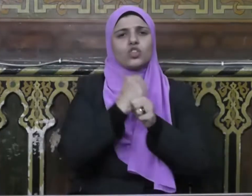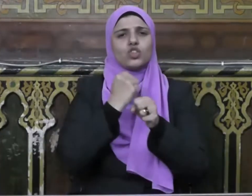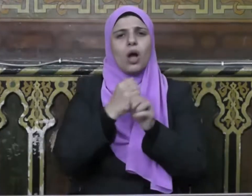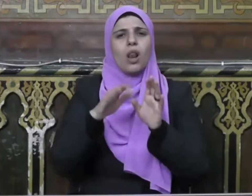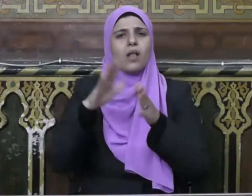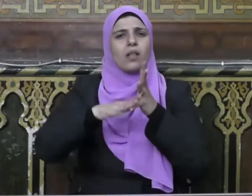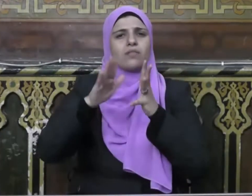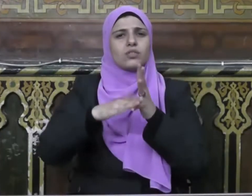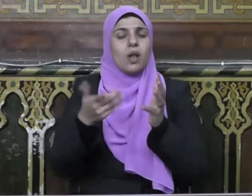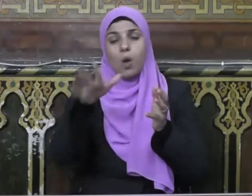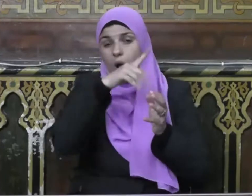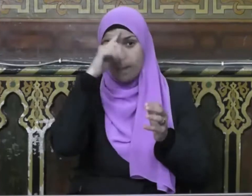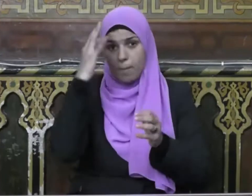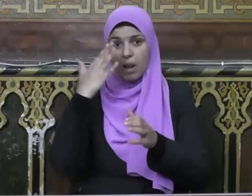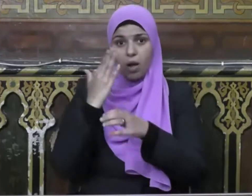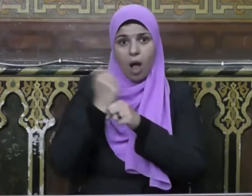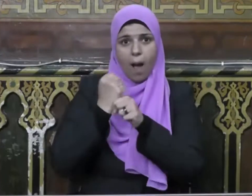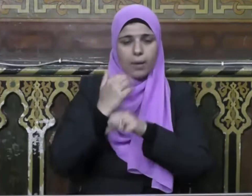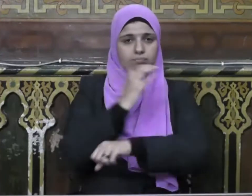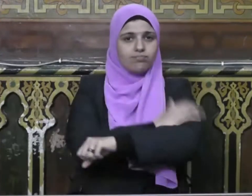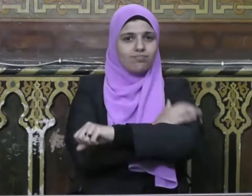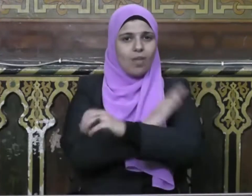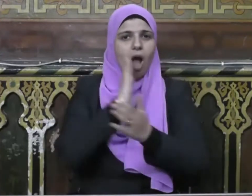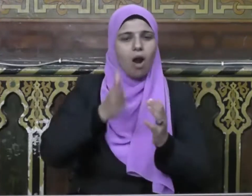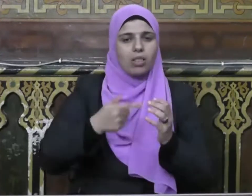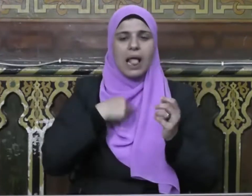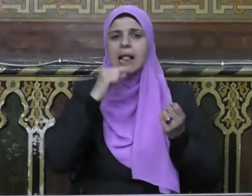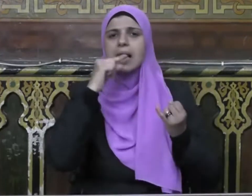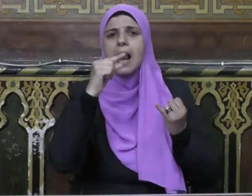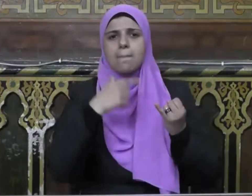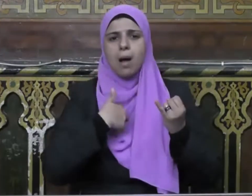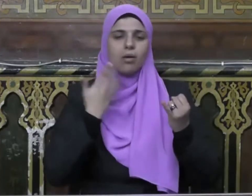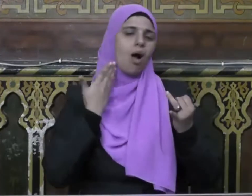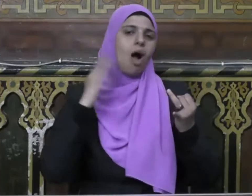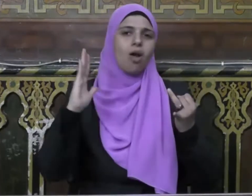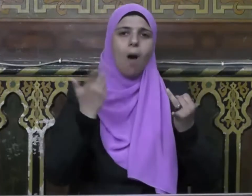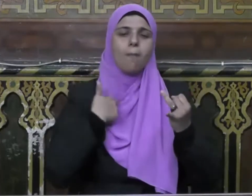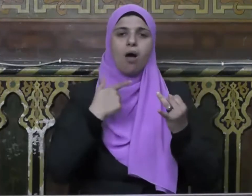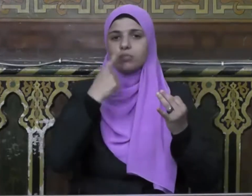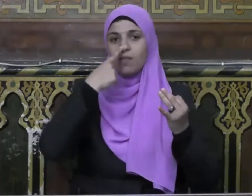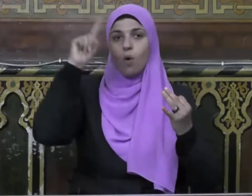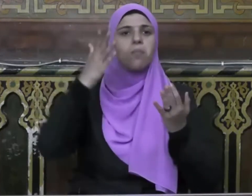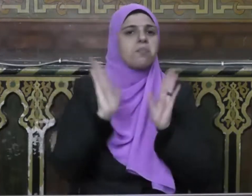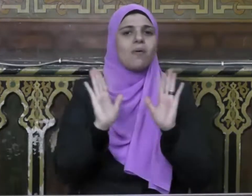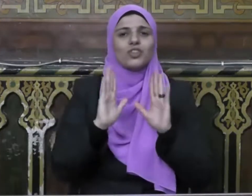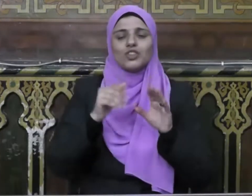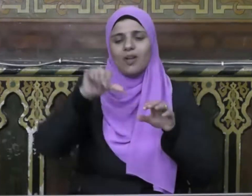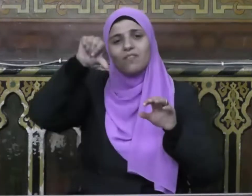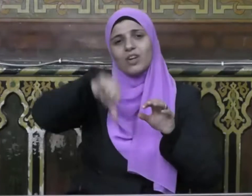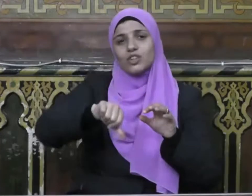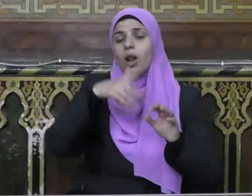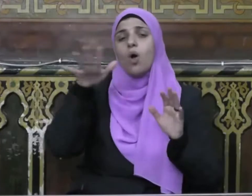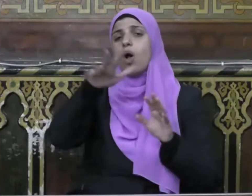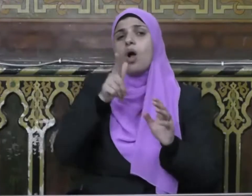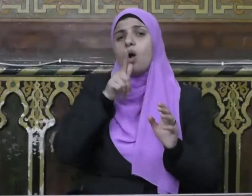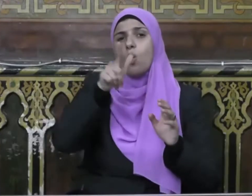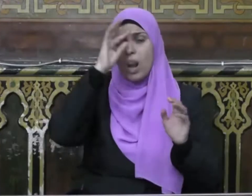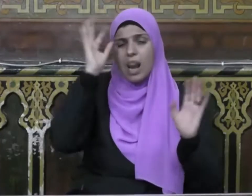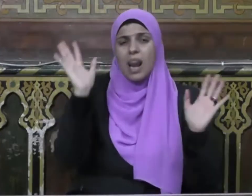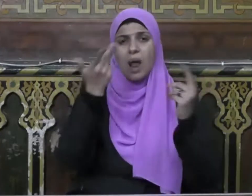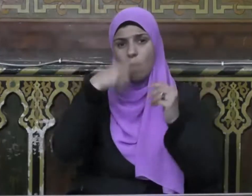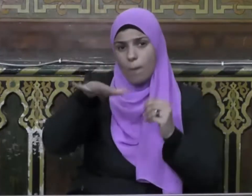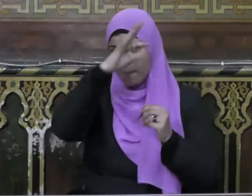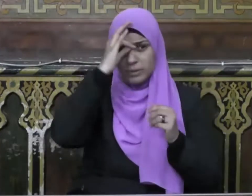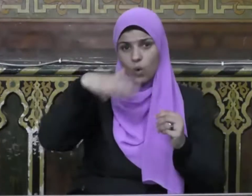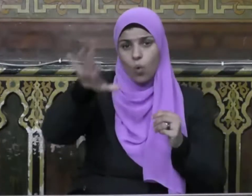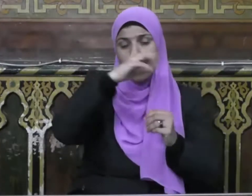تملك أمرها ولا إرادتها ولا كلمتها ولا عزتها ولا كرامتها وقد قالوا